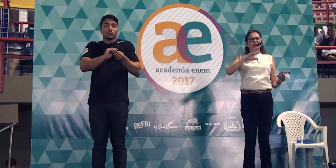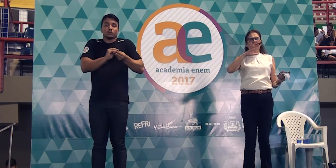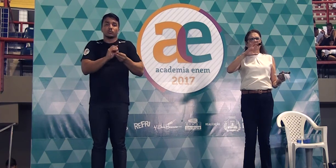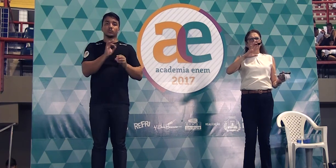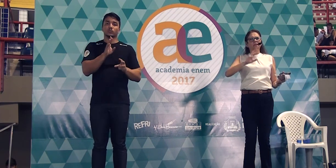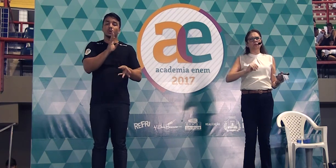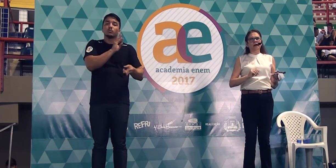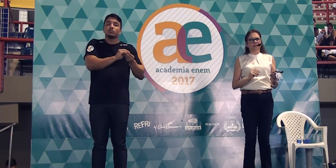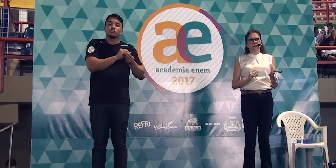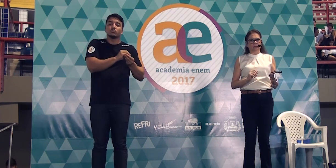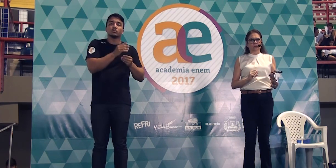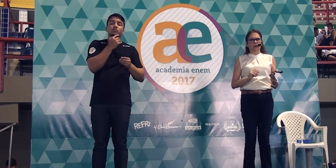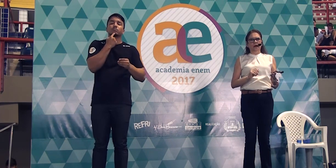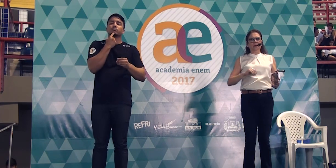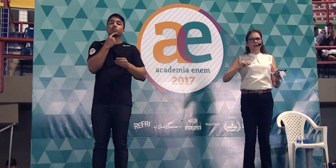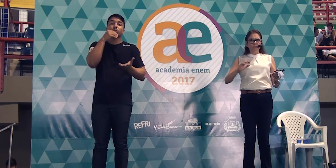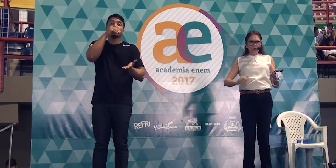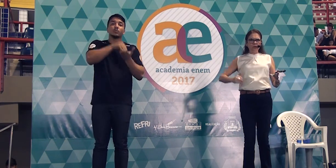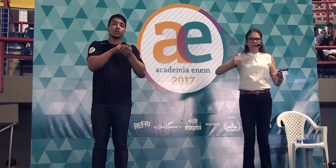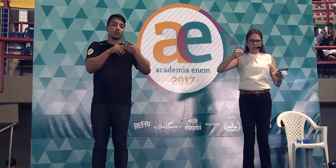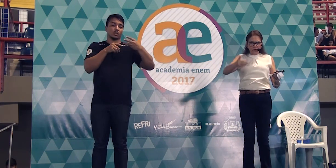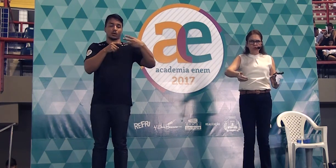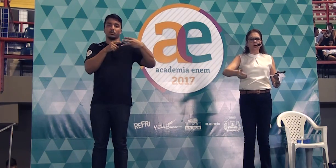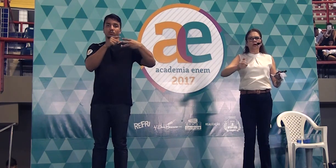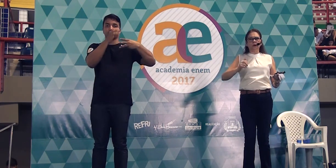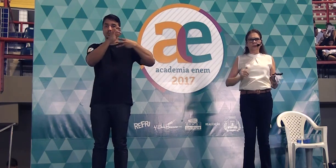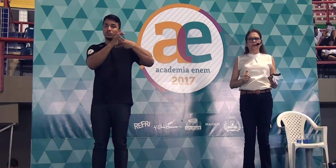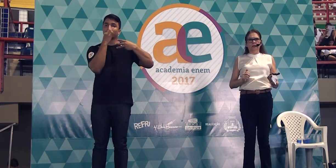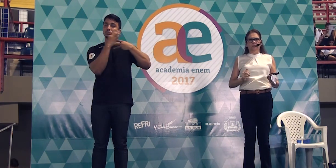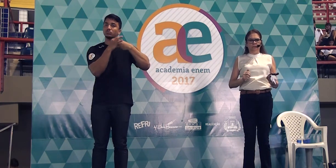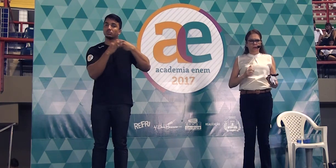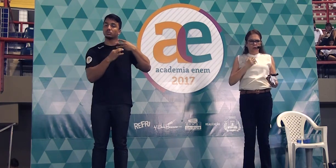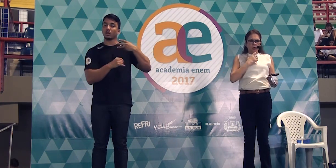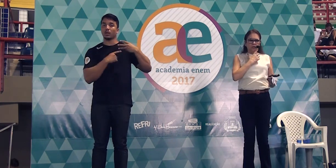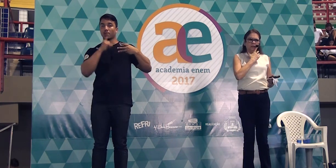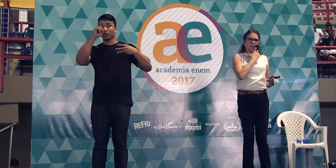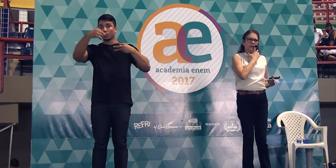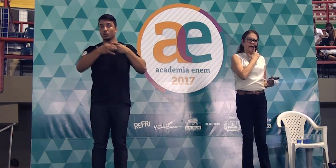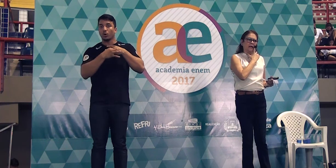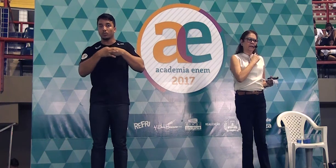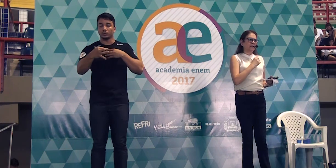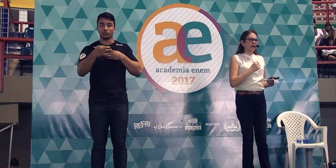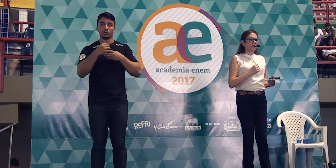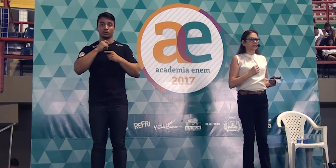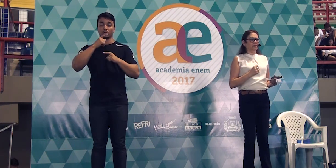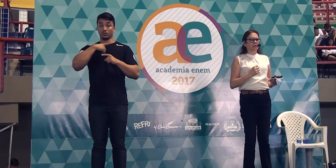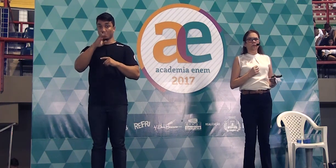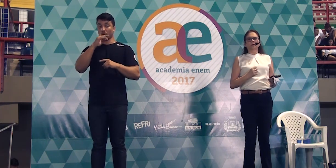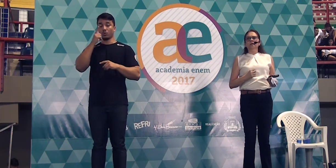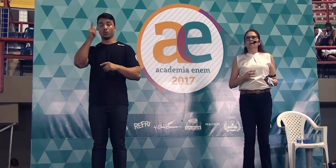três linhas no máximo. Aí depois eu jogo a opinião. Outra maneira é a indagação.